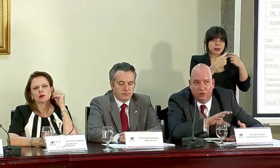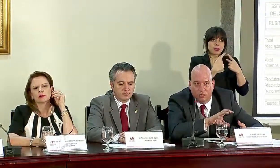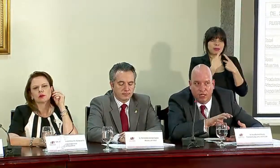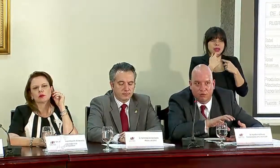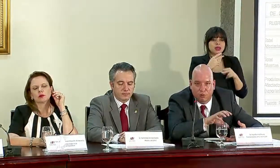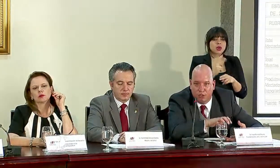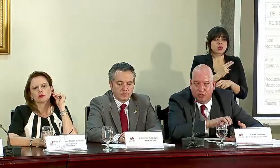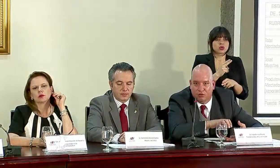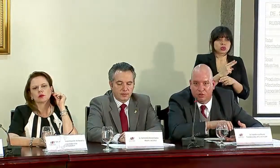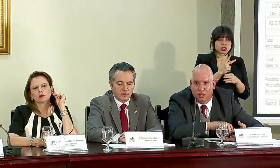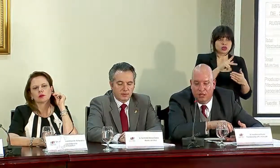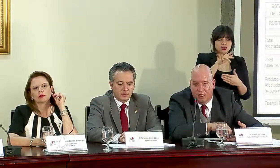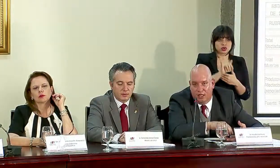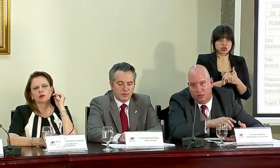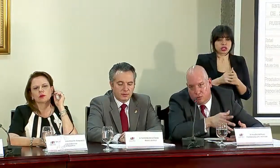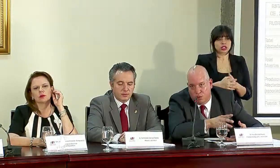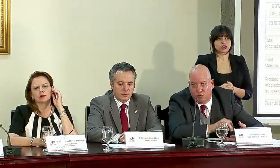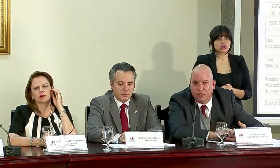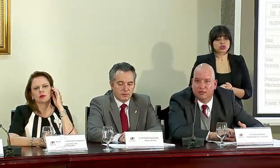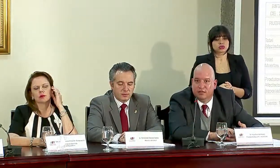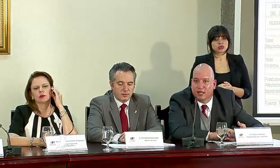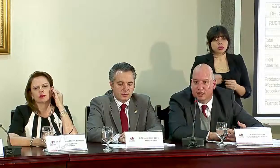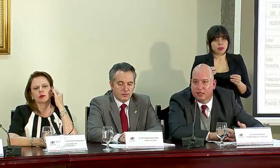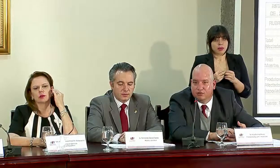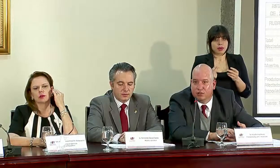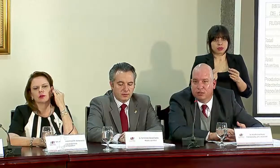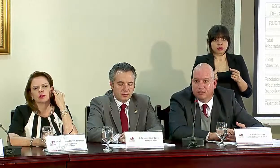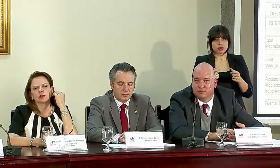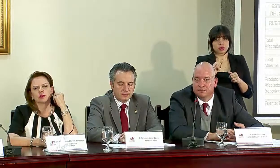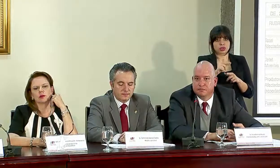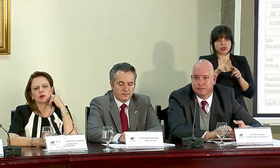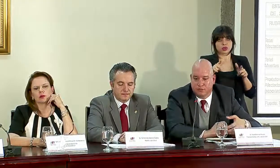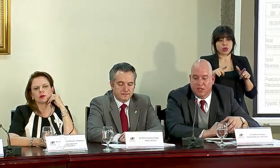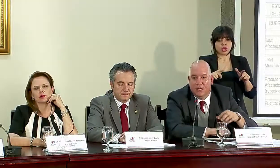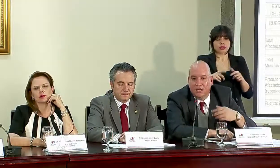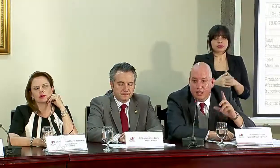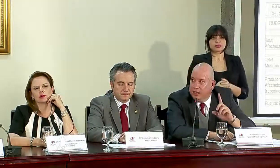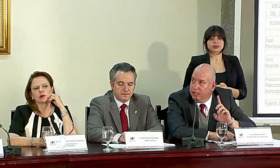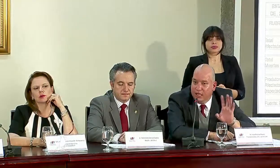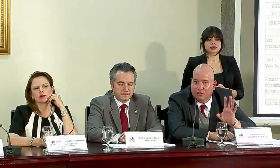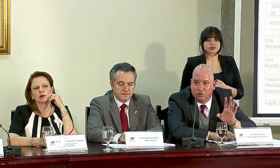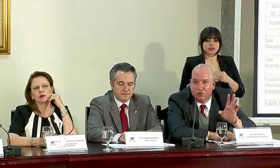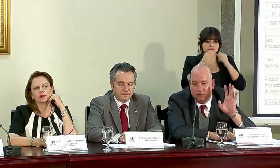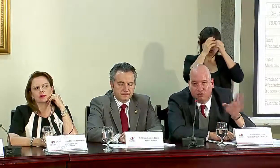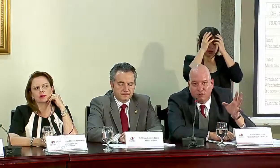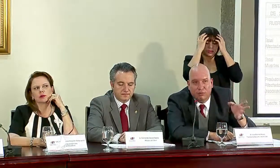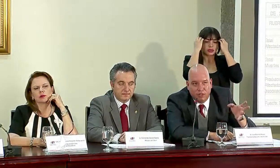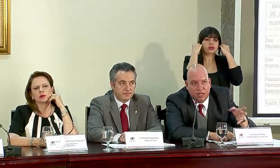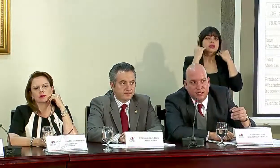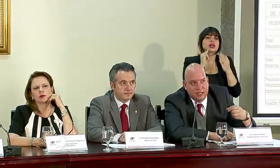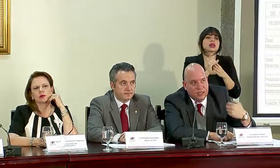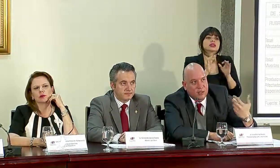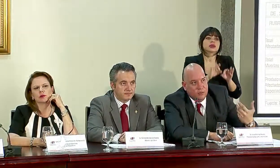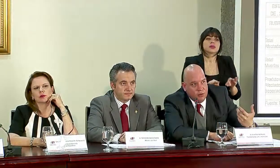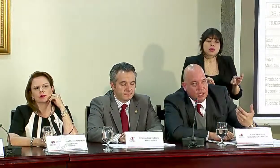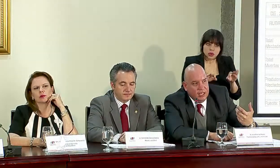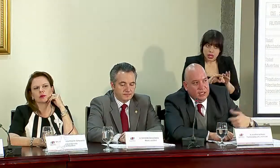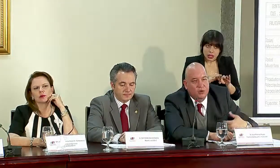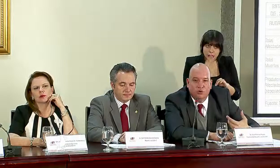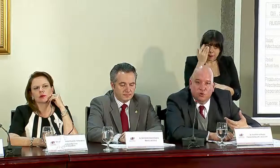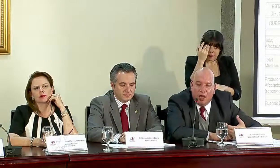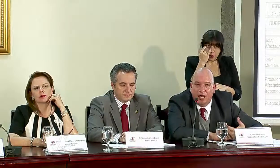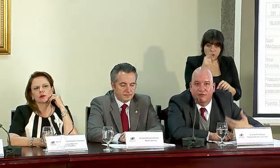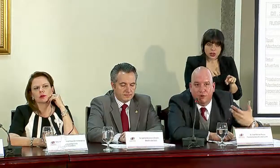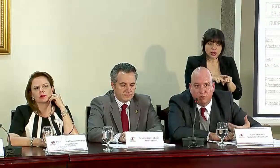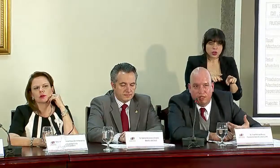ejecutar los proyectos cuanto antes en la zona. Melan y Corrales. Que esto es importante, porque